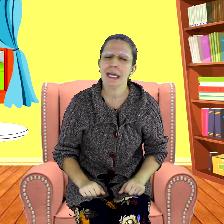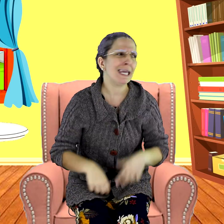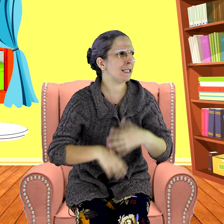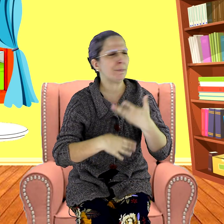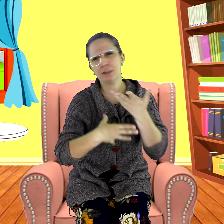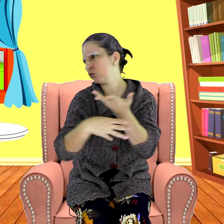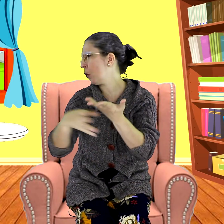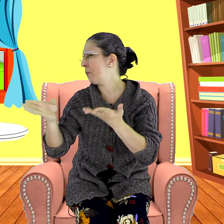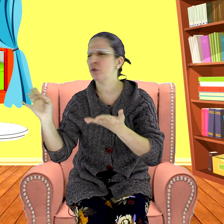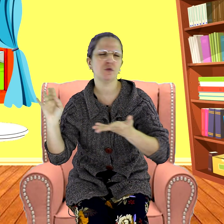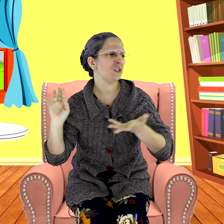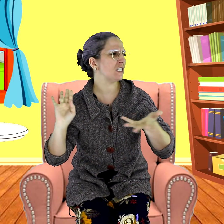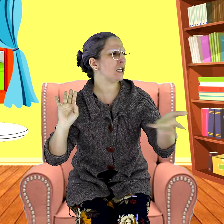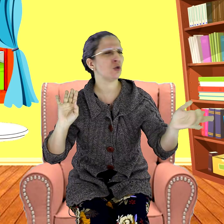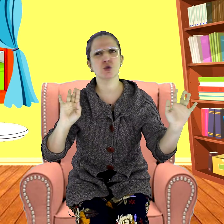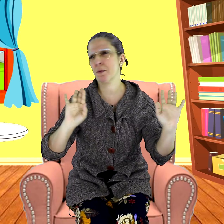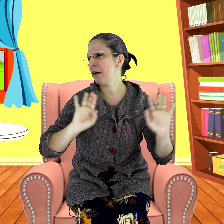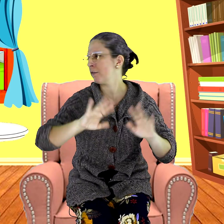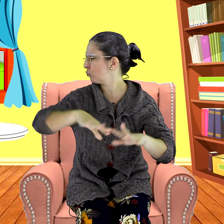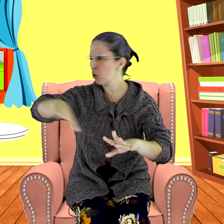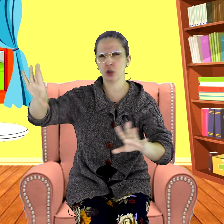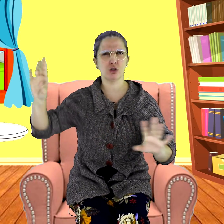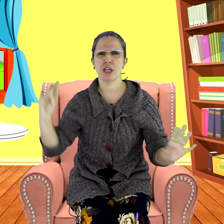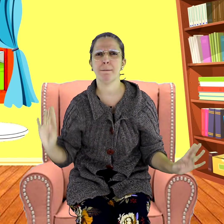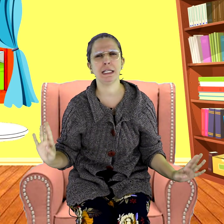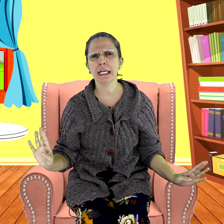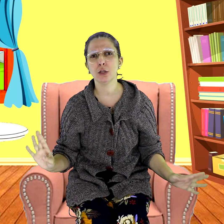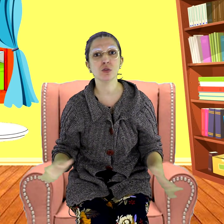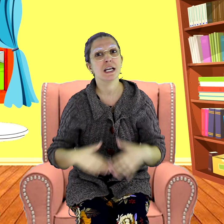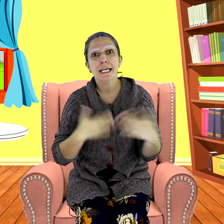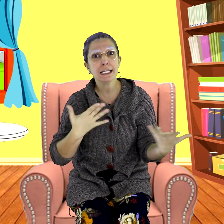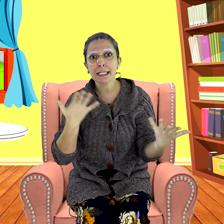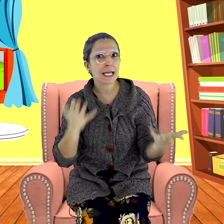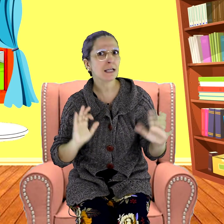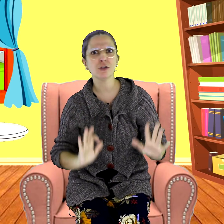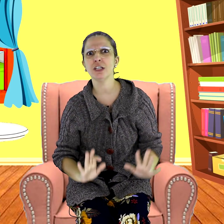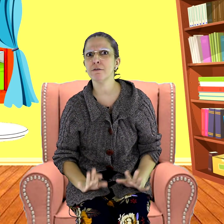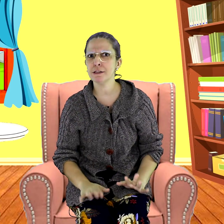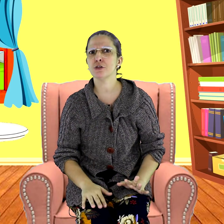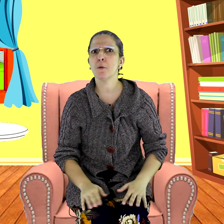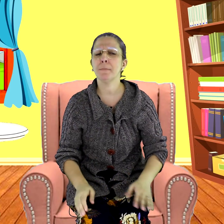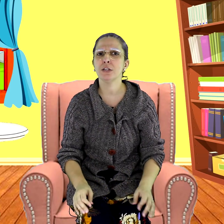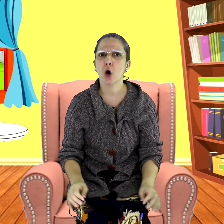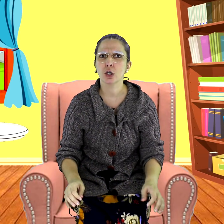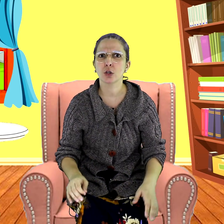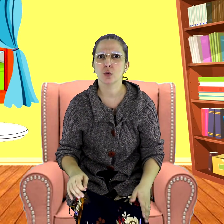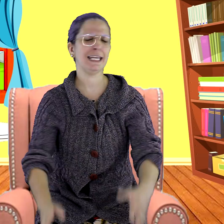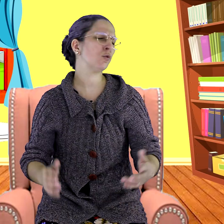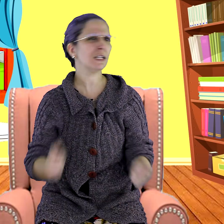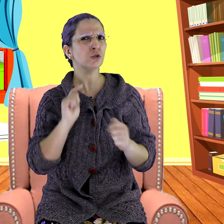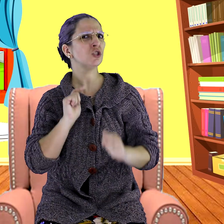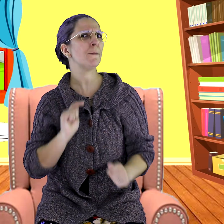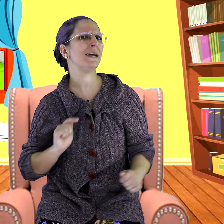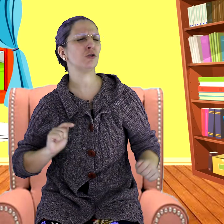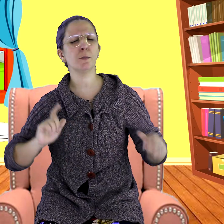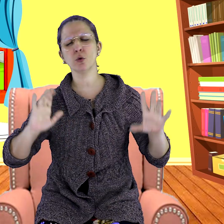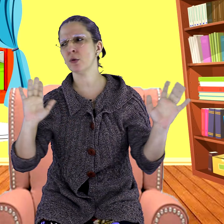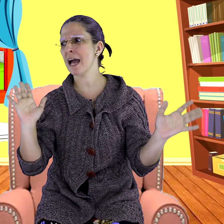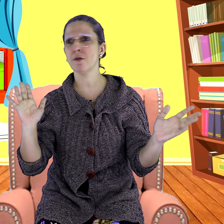Ele perguntou para os vizinhos, para todos os amiguinhos e ninguém tinha visto Pinóquio. Enquanto Gepetto procurava